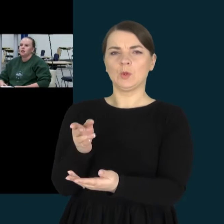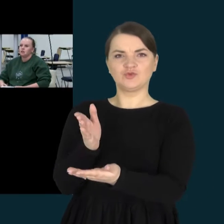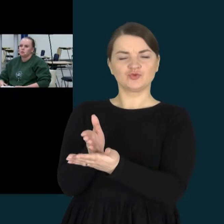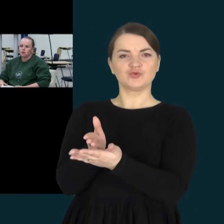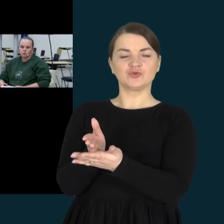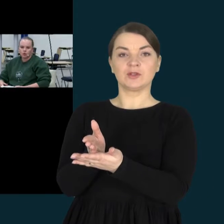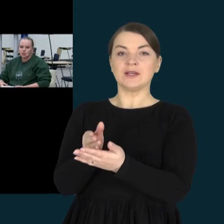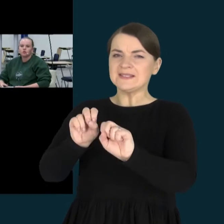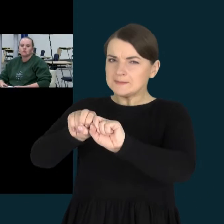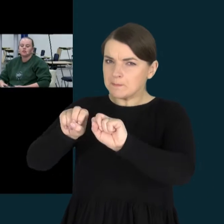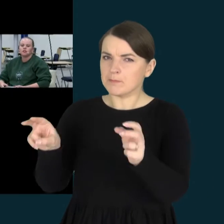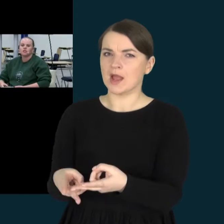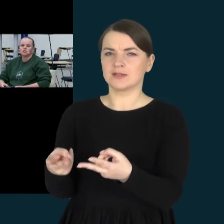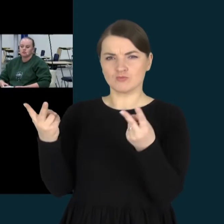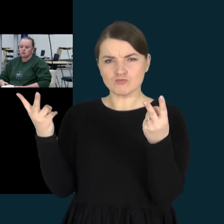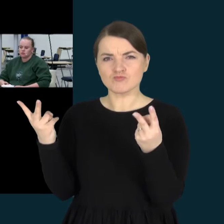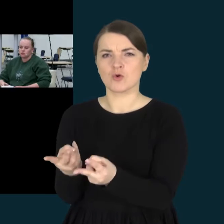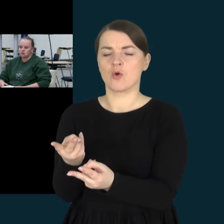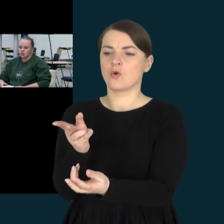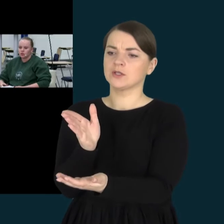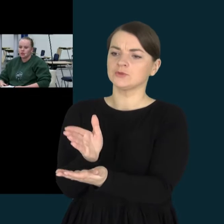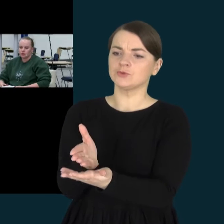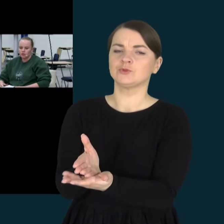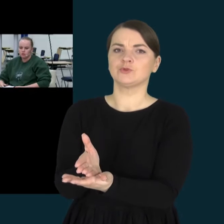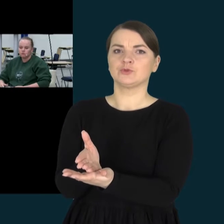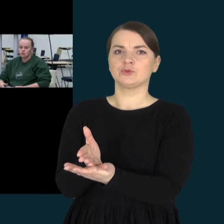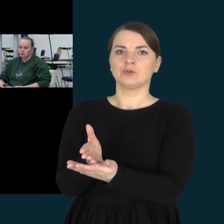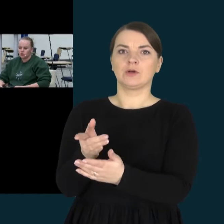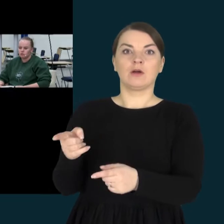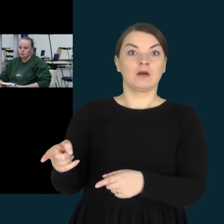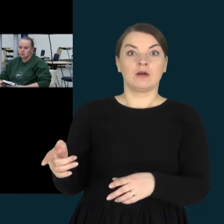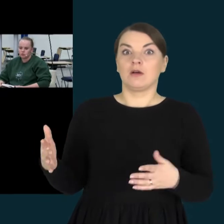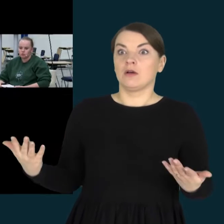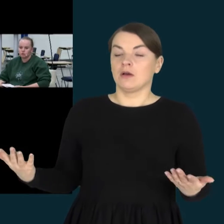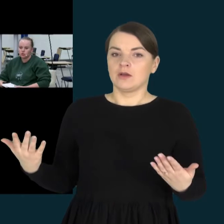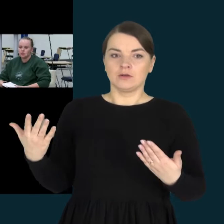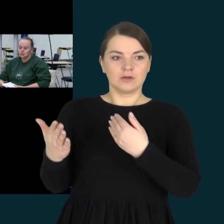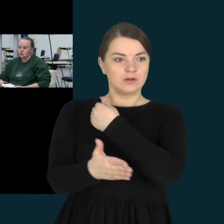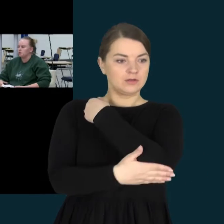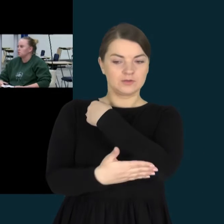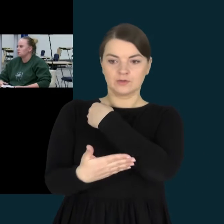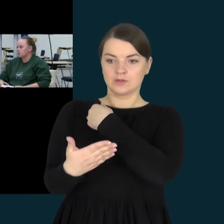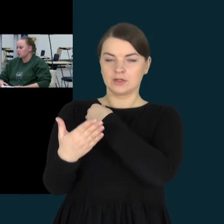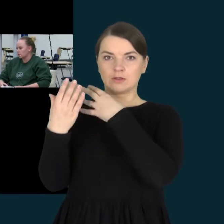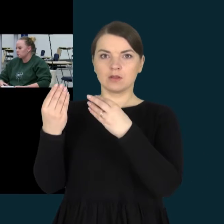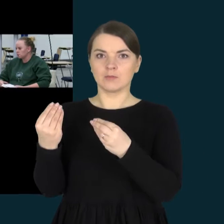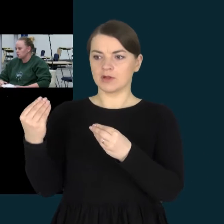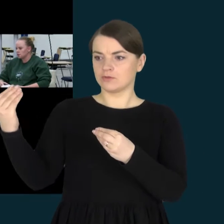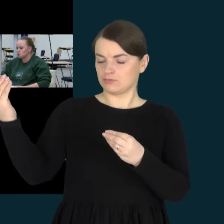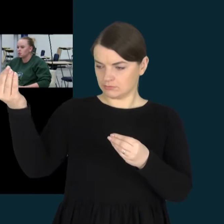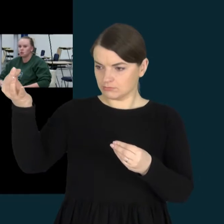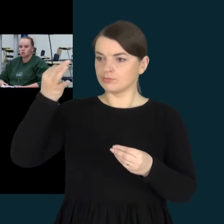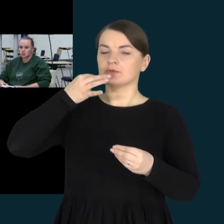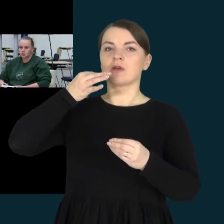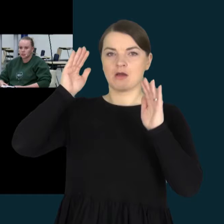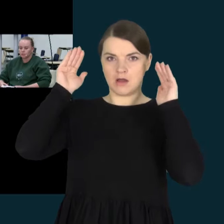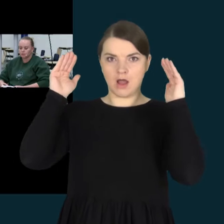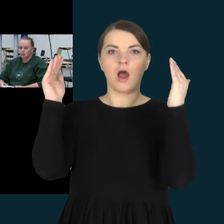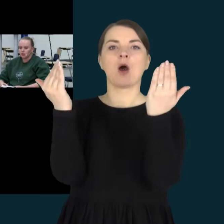poreikių vaikas, spėts poreikių vaikas. Jau gale paskutiniomis dienomis buvo tiesiai šviesiai man sakoma, kad jis